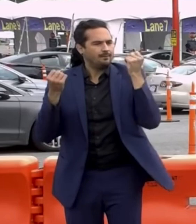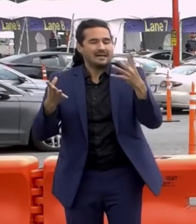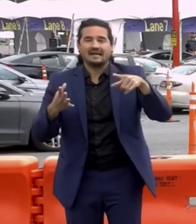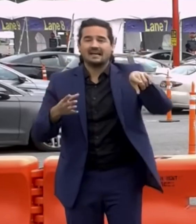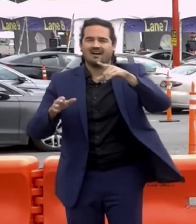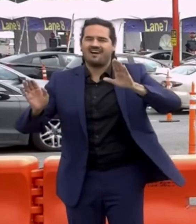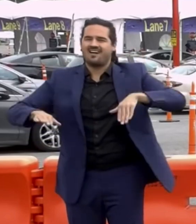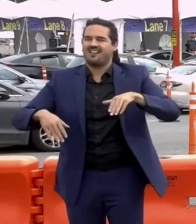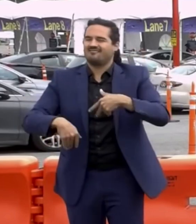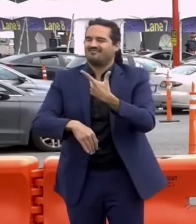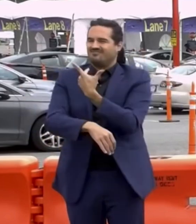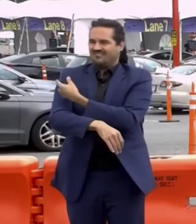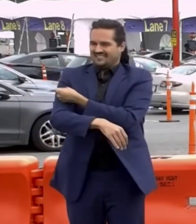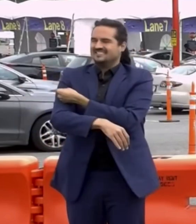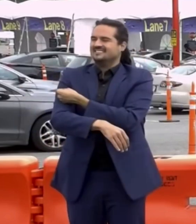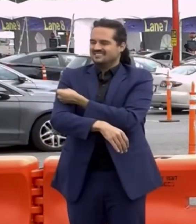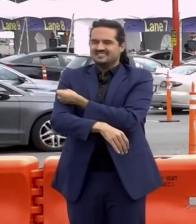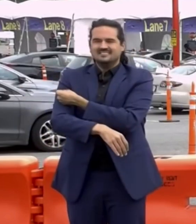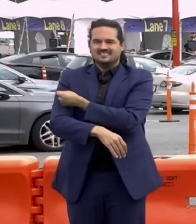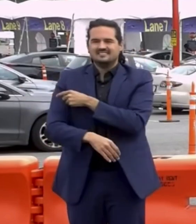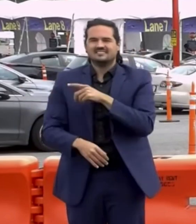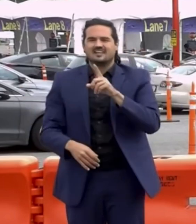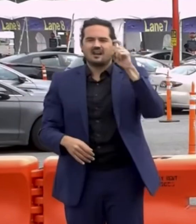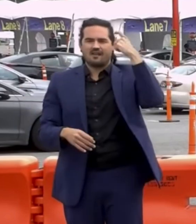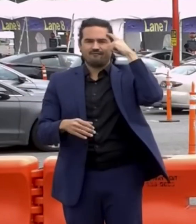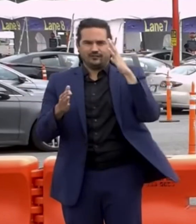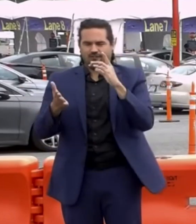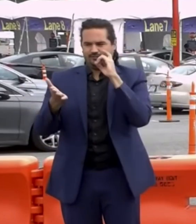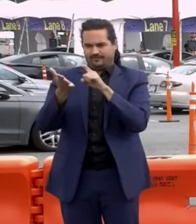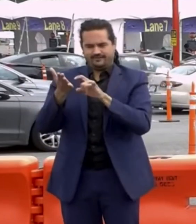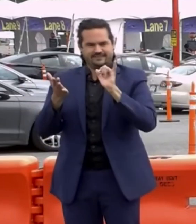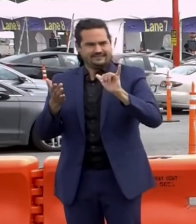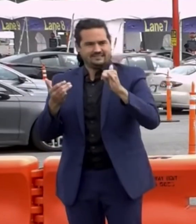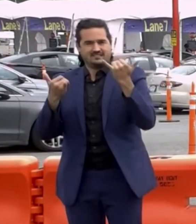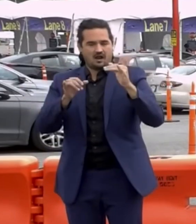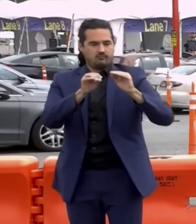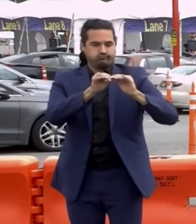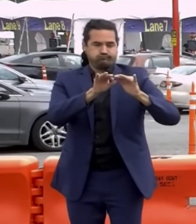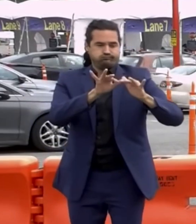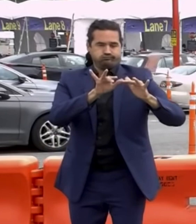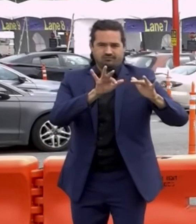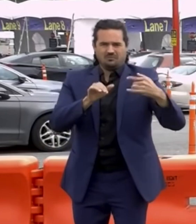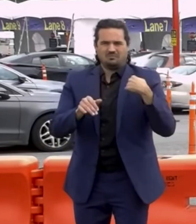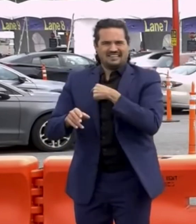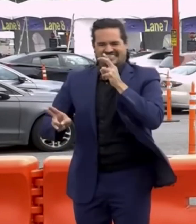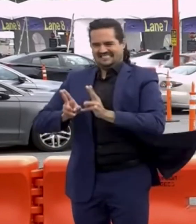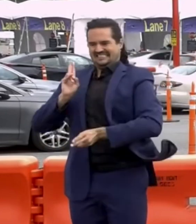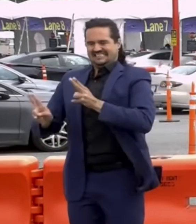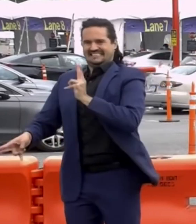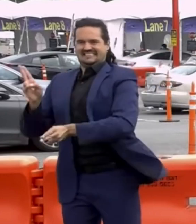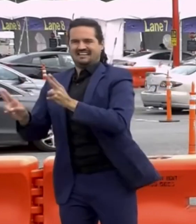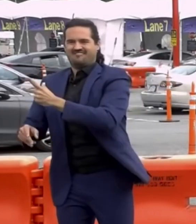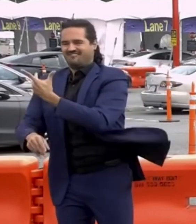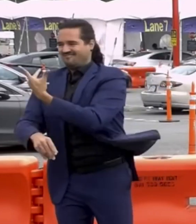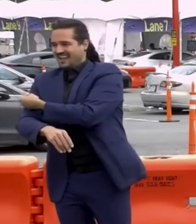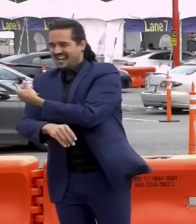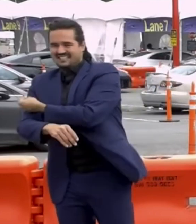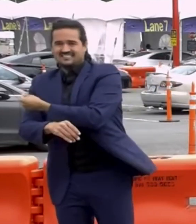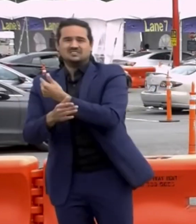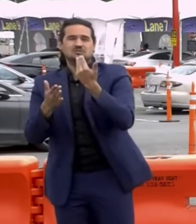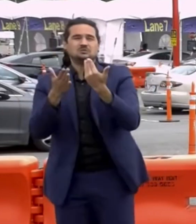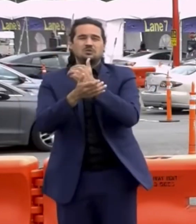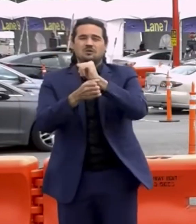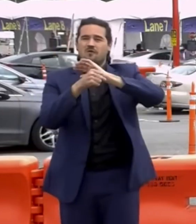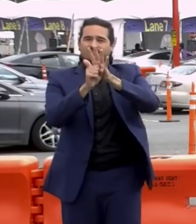Esta es una carrera básicamente entre vacunas y variantes y casos adicionales, así que vamos a estar atentos a las tasas y